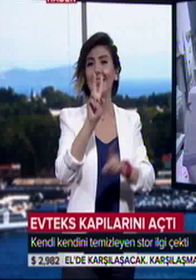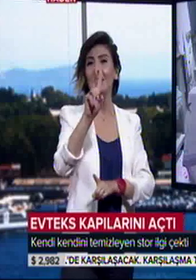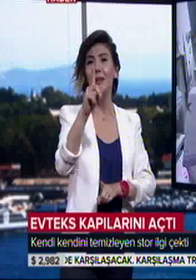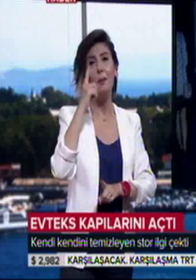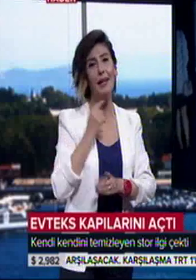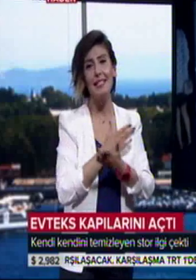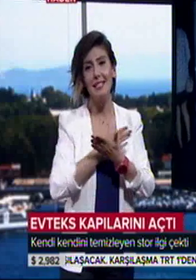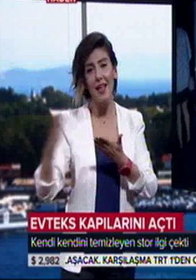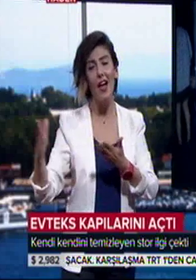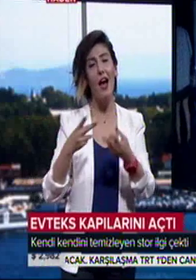açık olacak.